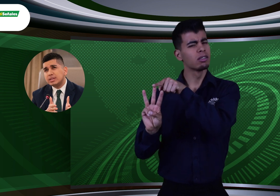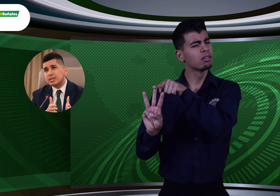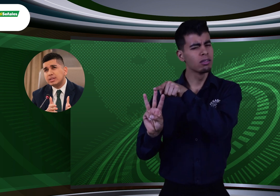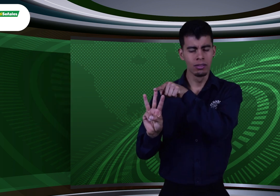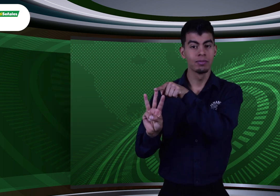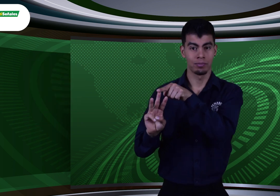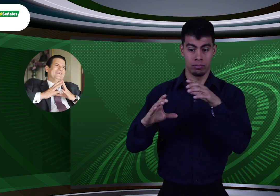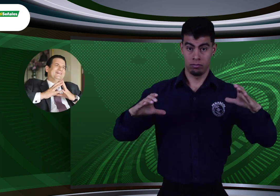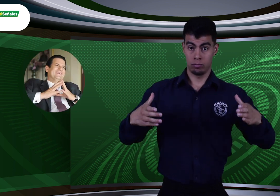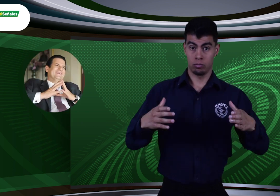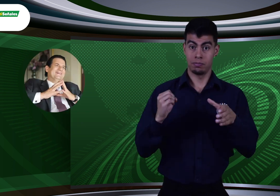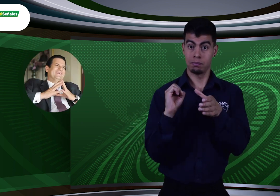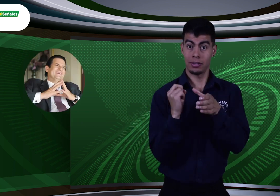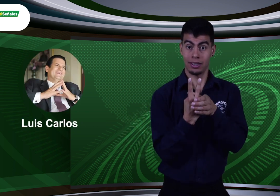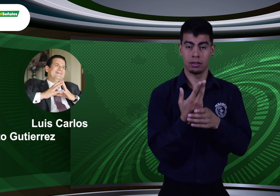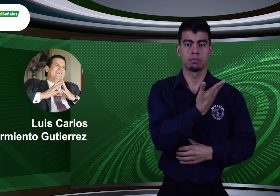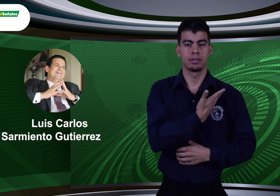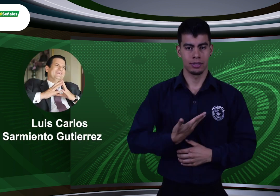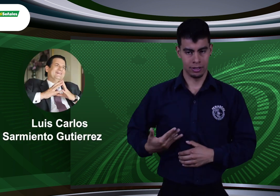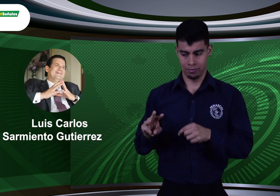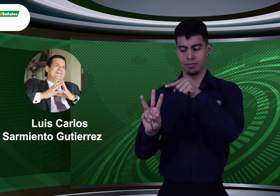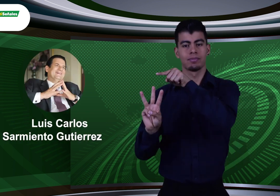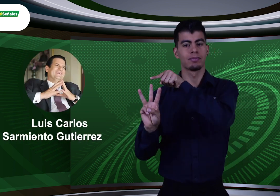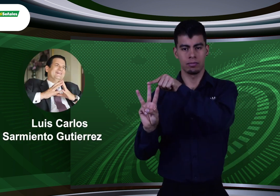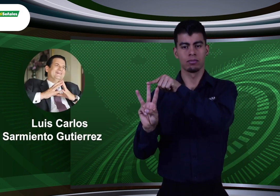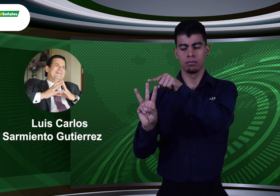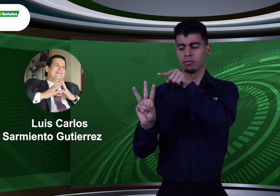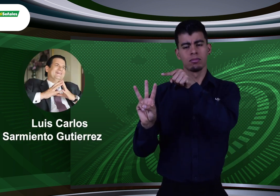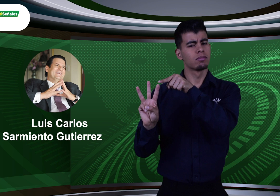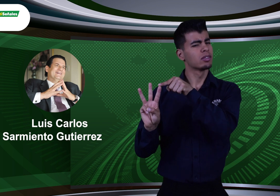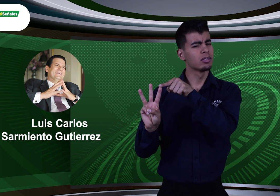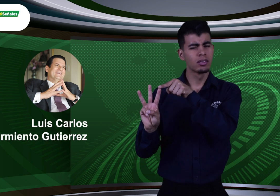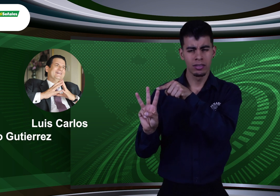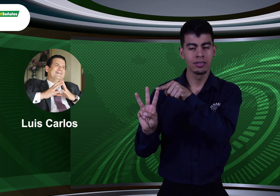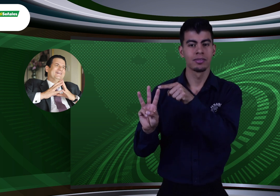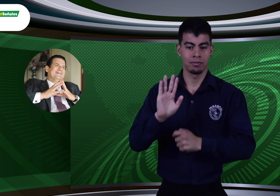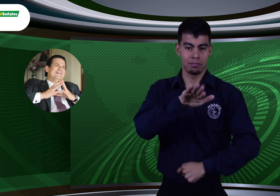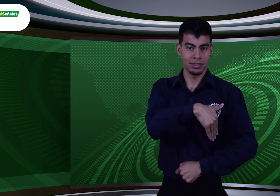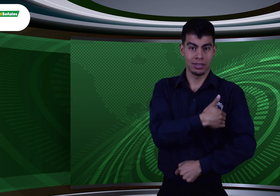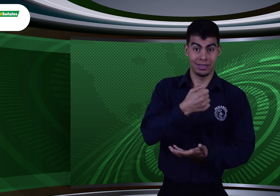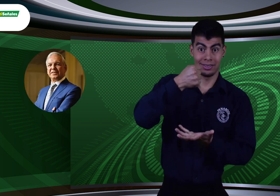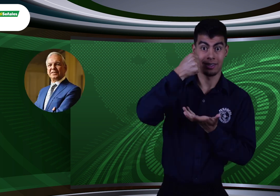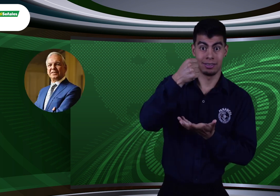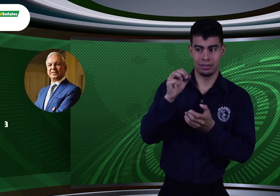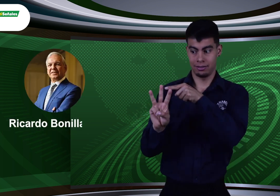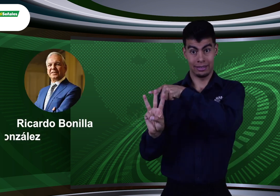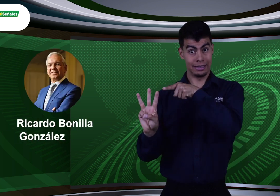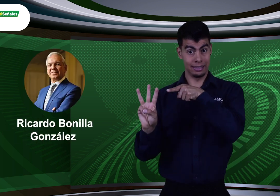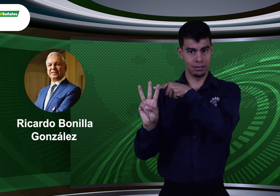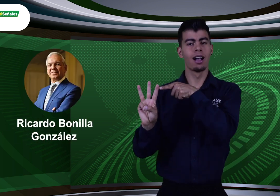Malagón González. También el presidente del Grupo Aval, Luis Carlos Armiento Gutiérrez, y el ministro de